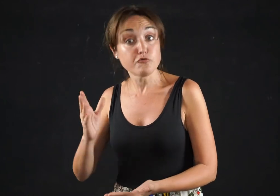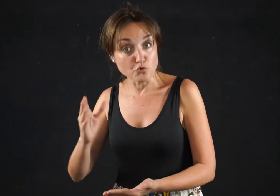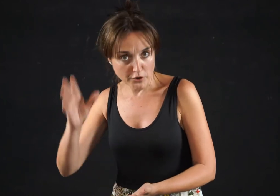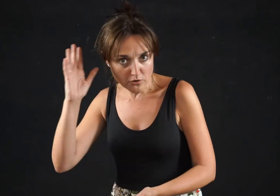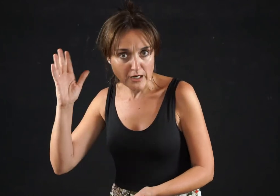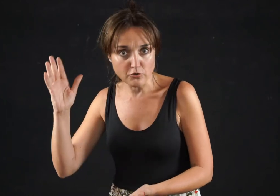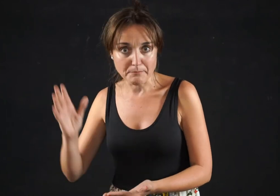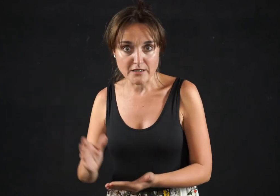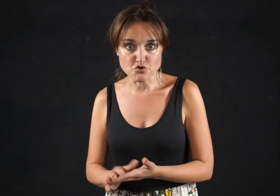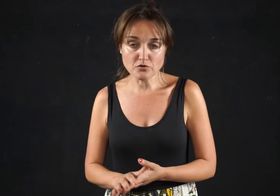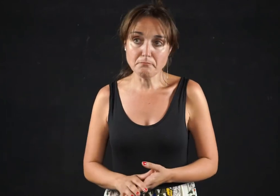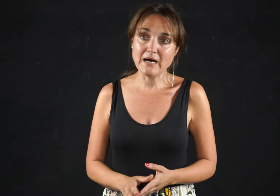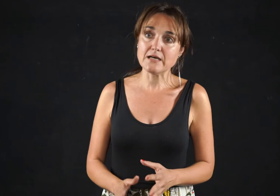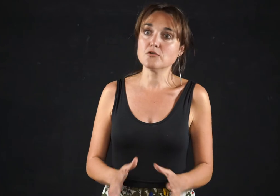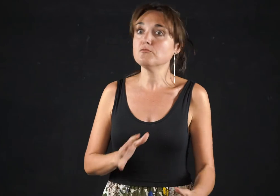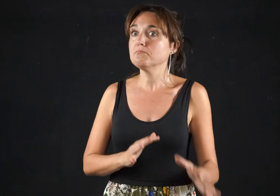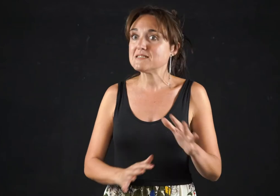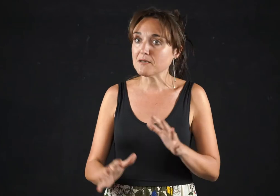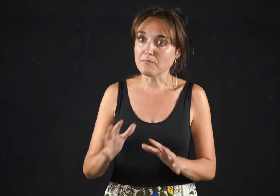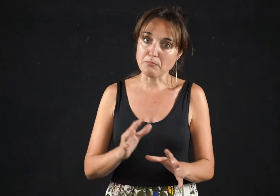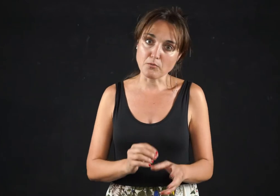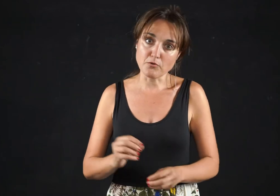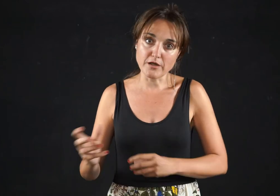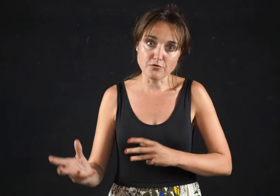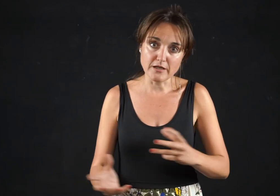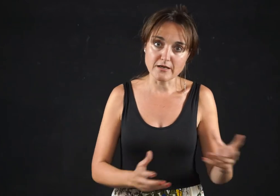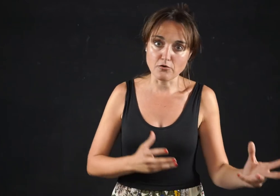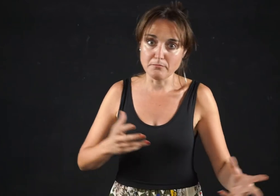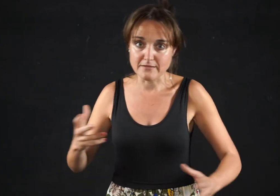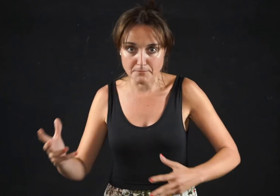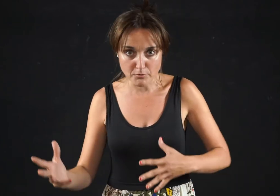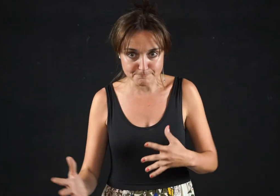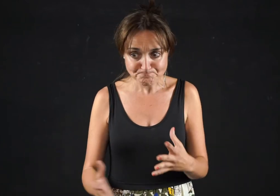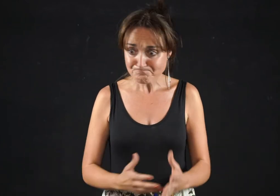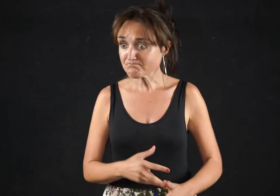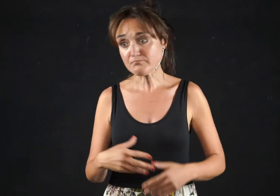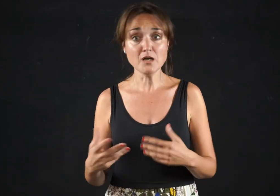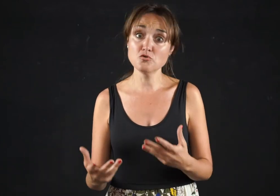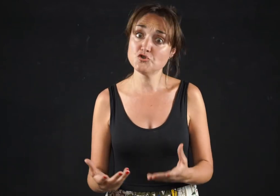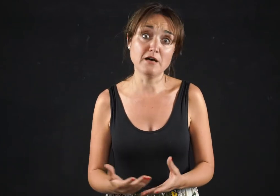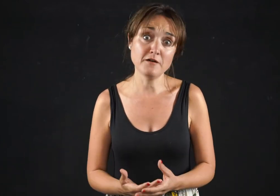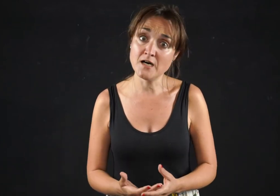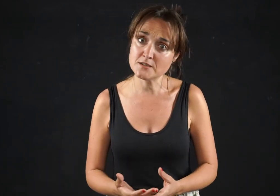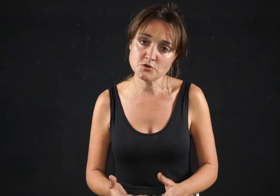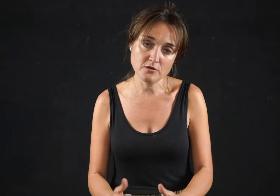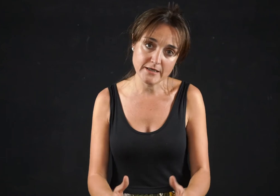Furio, ancora peggio, ma non mi sembra proprio che io dica robe tipo... non ce la faccio, eh,